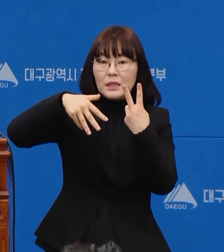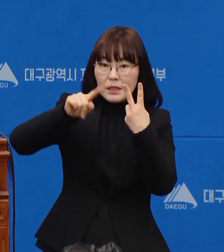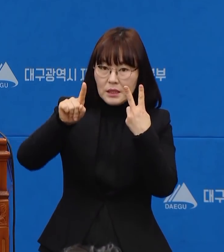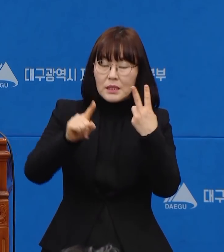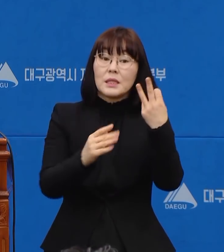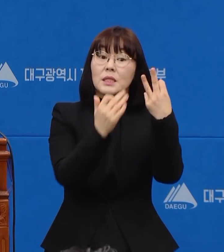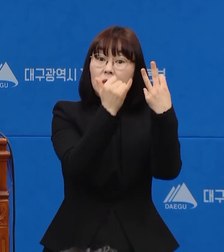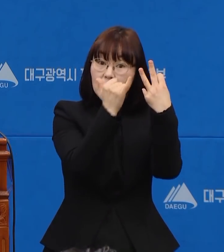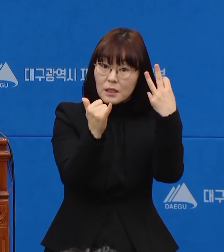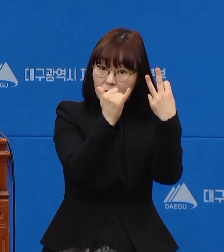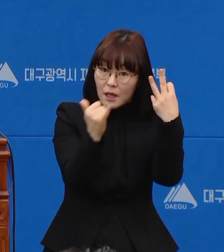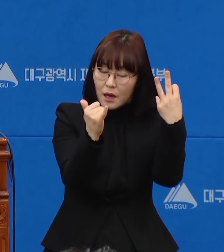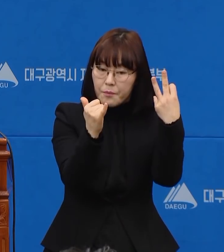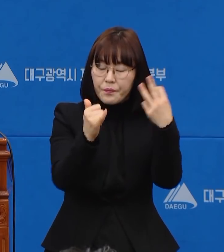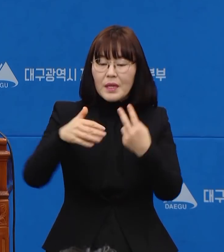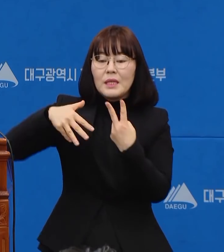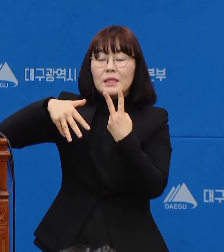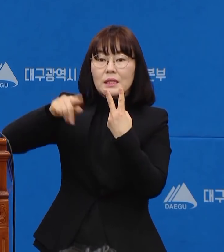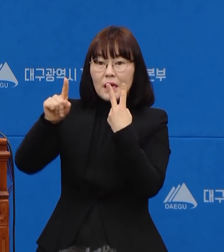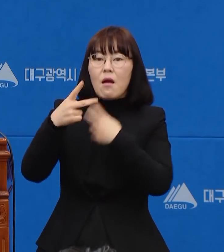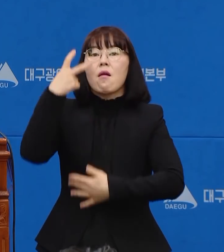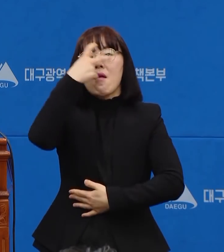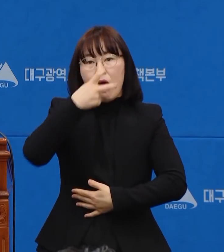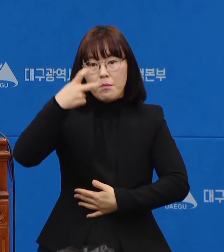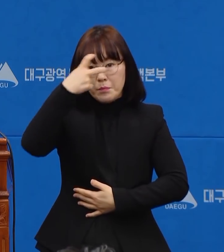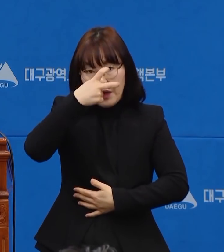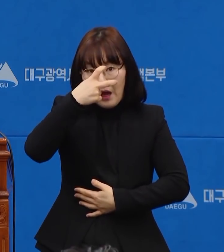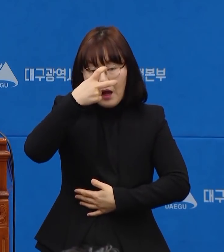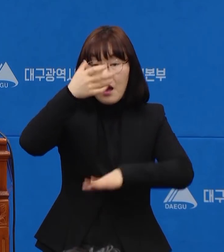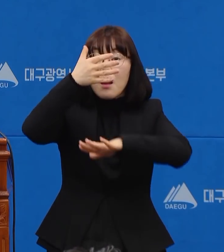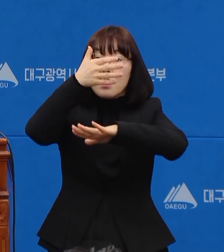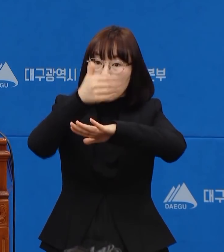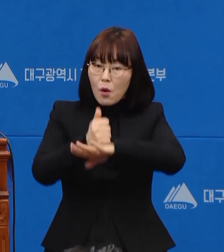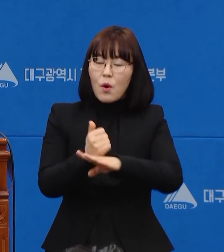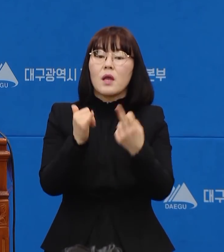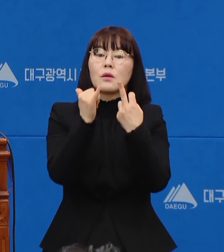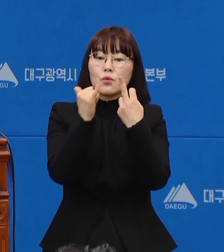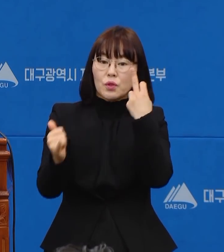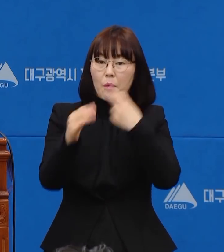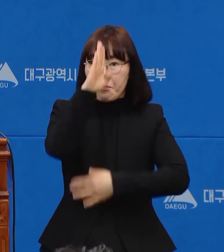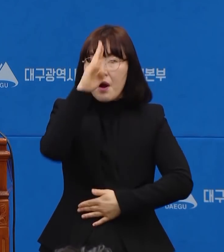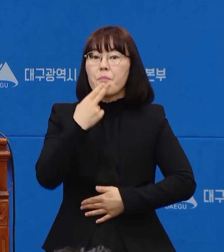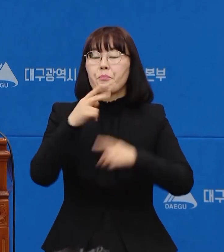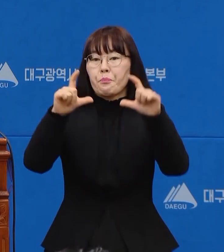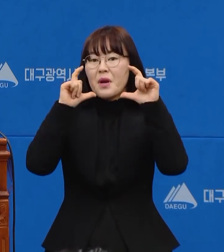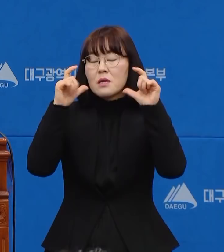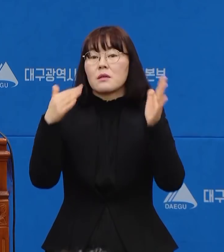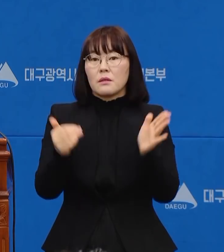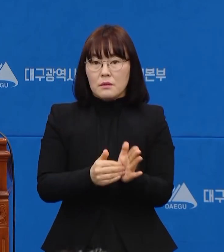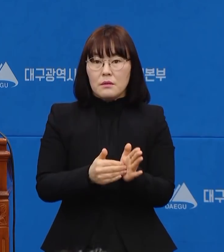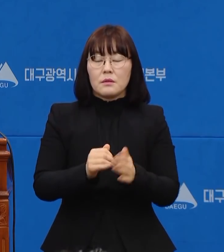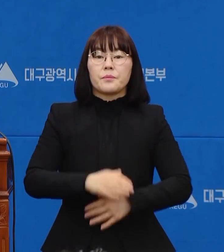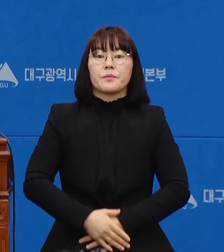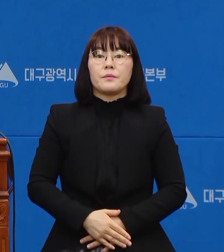13명에 대해 2차 검사를 실시한 결과 12명이 음성 판정을 받았습니다.